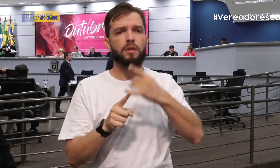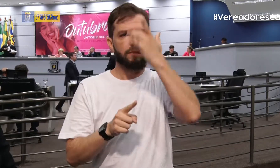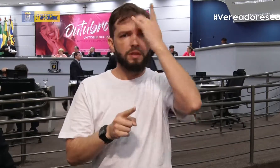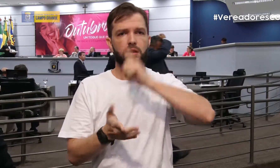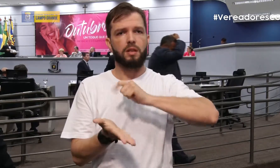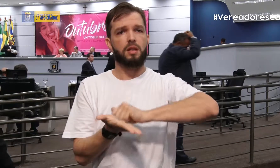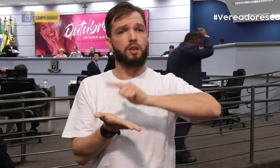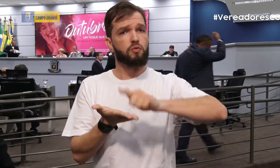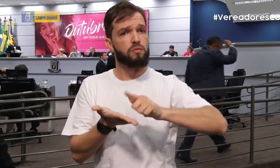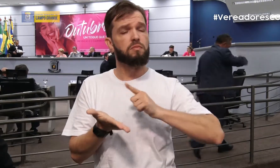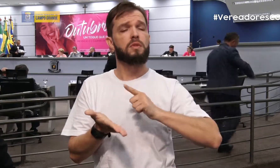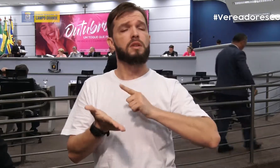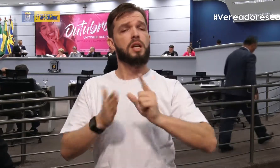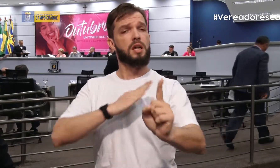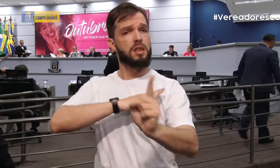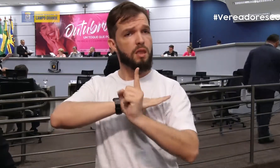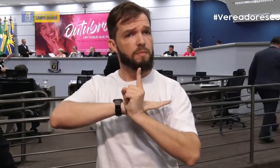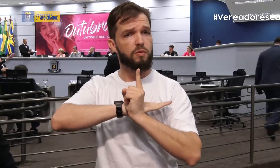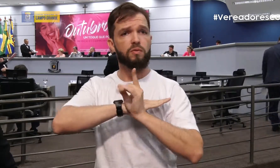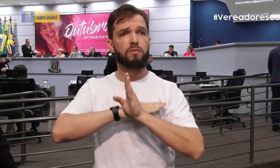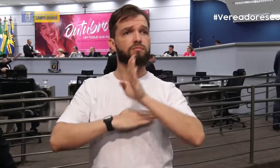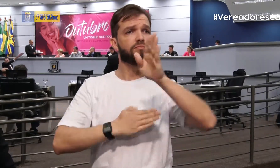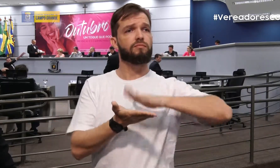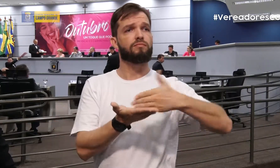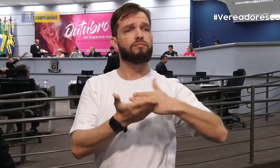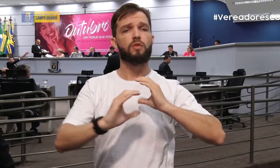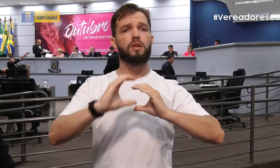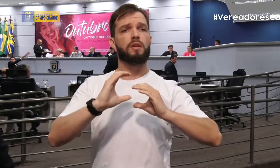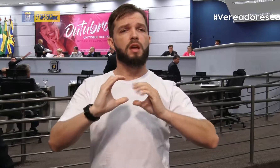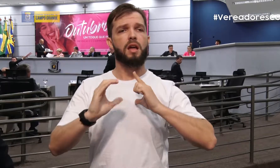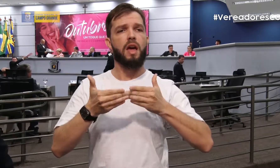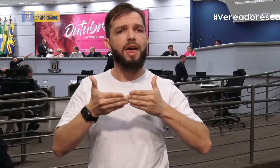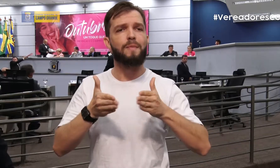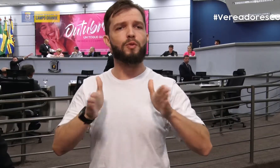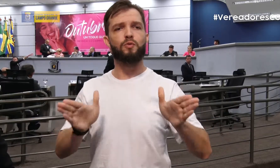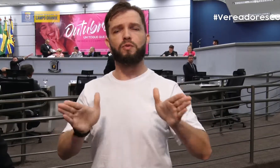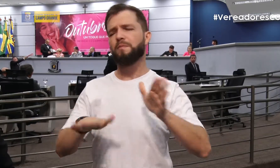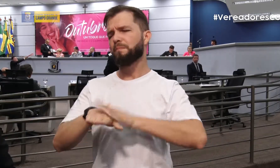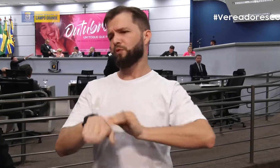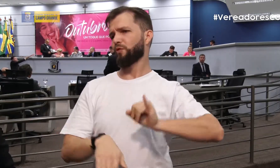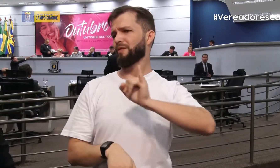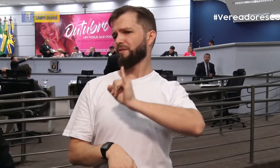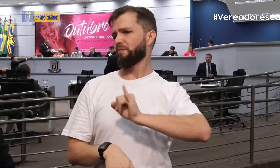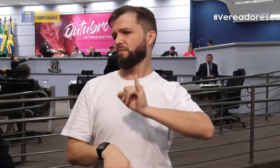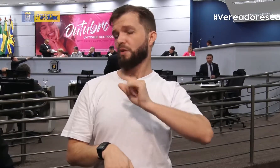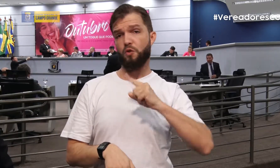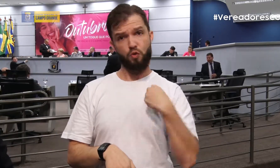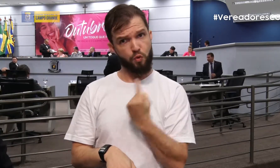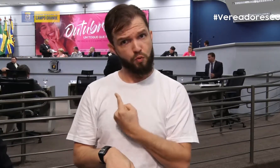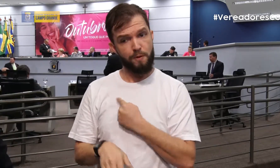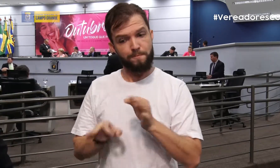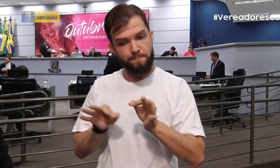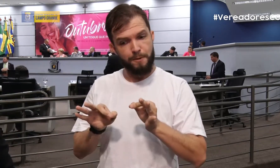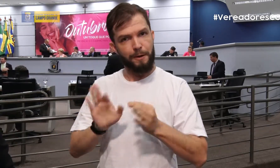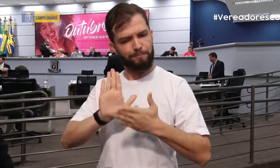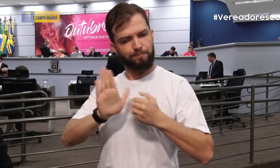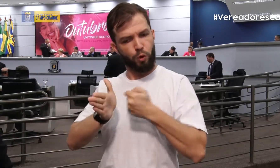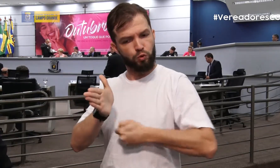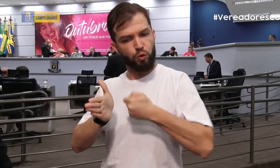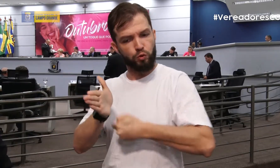eles indo nos lugares, tendo realmente esse atendimento e a comunicação aberta a essa acessibilidade, esse